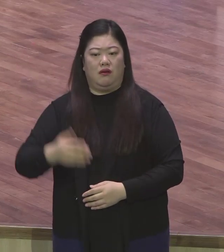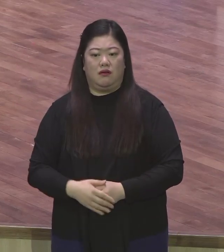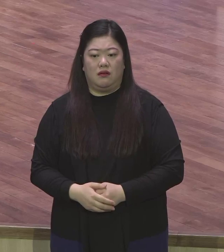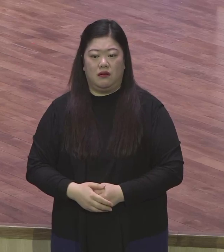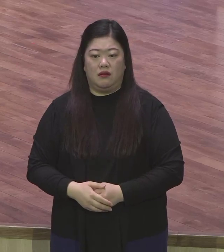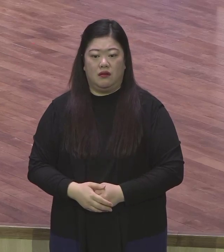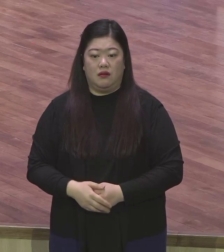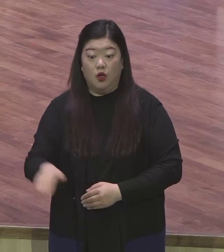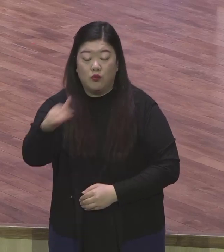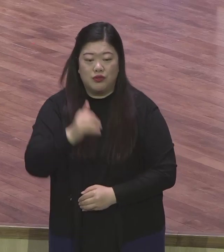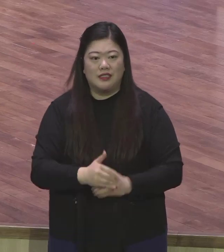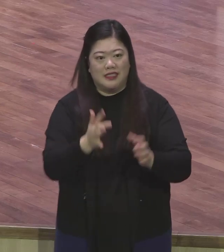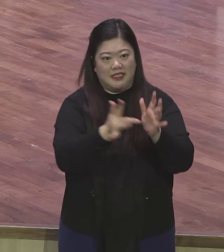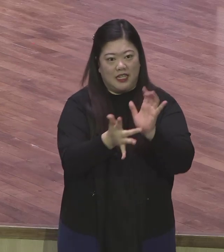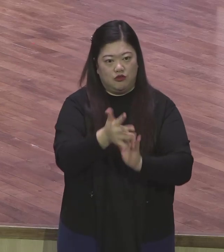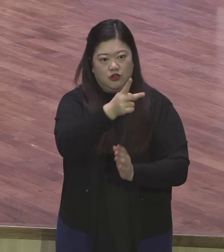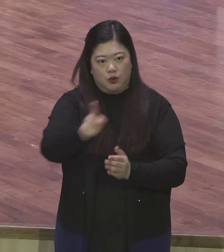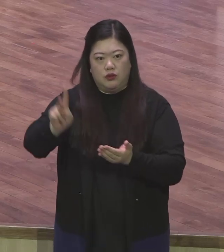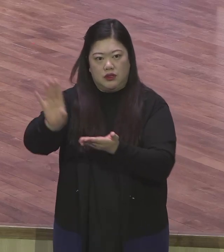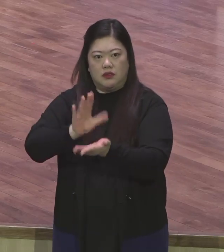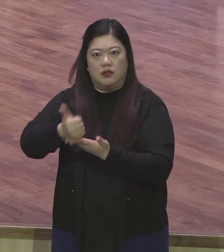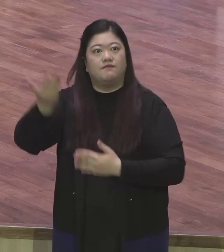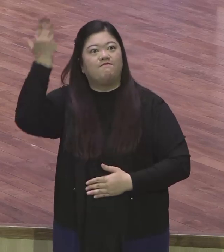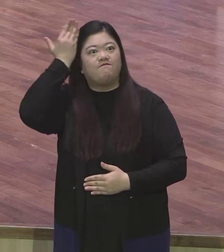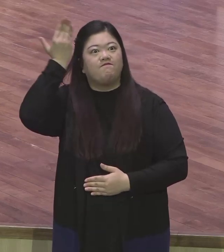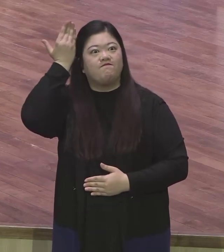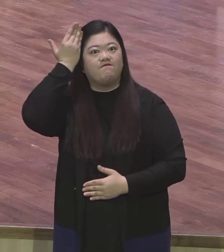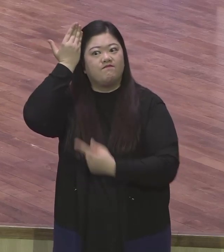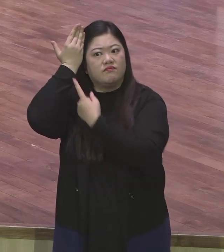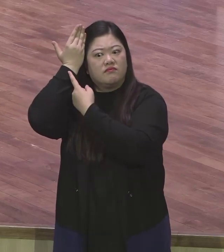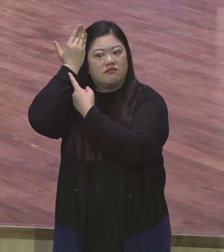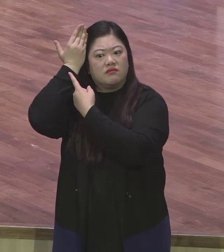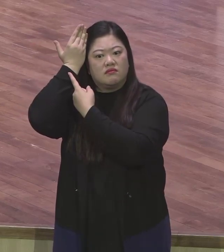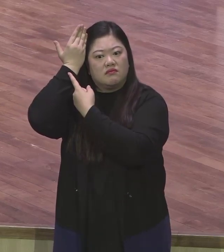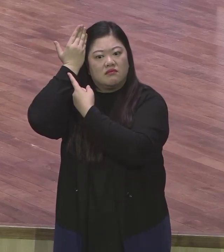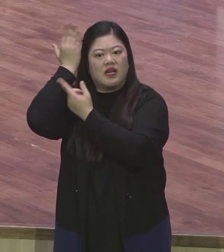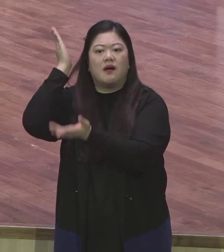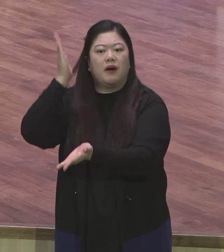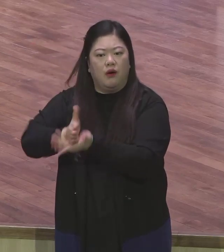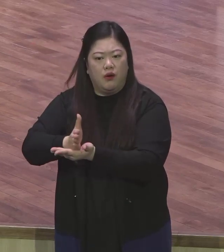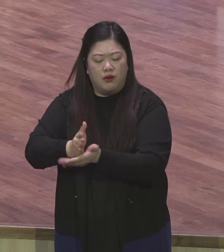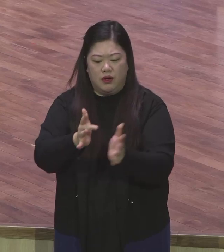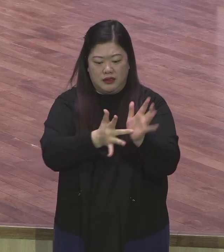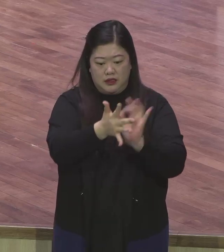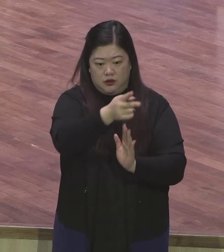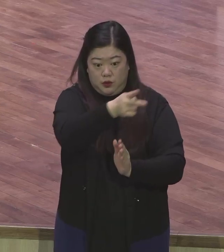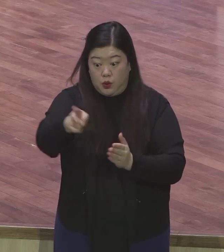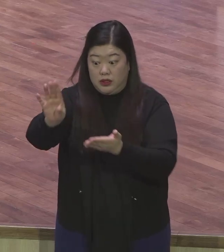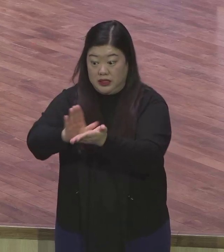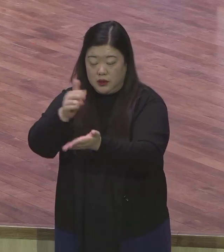나 예수 믿습니다 이 말 한마디면 끝나야 돼요 믿어주세요 나 예수 믿습니다